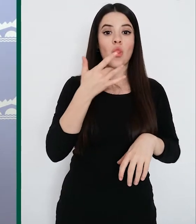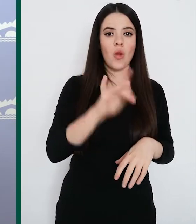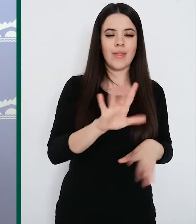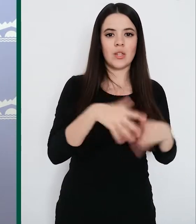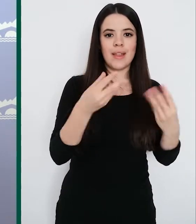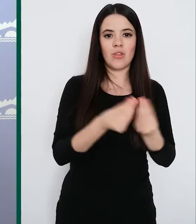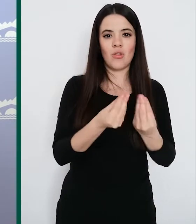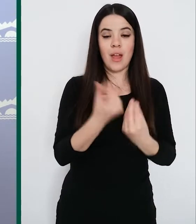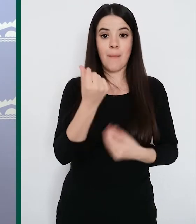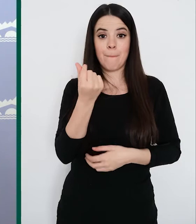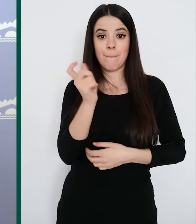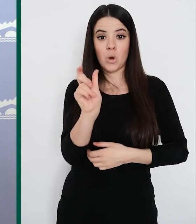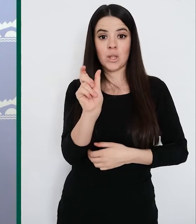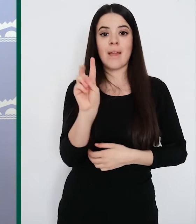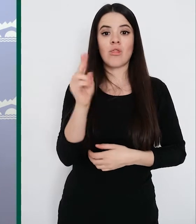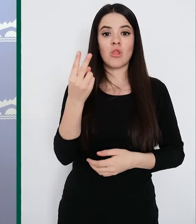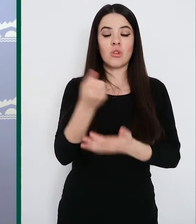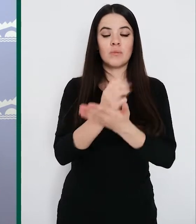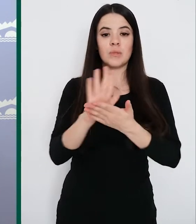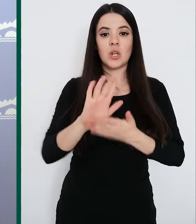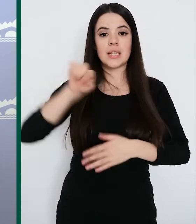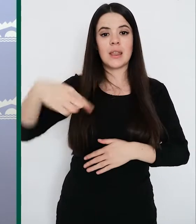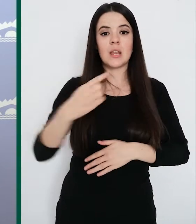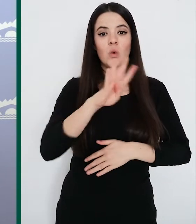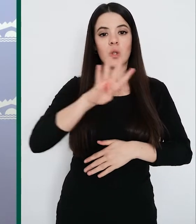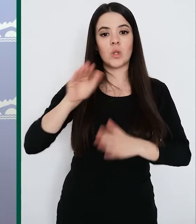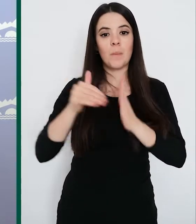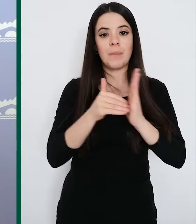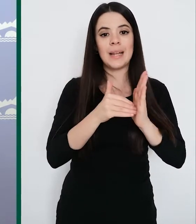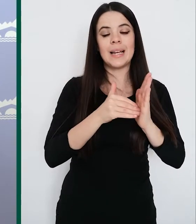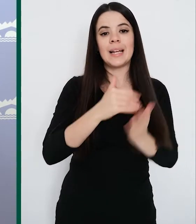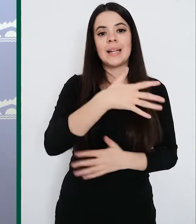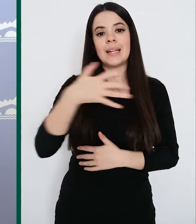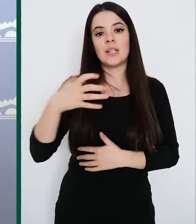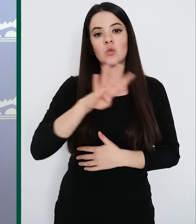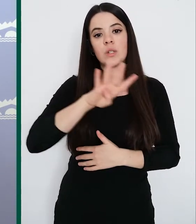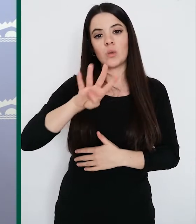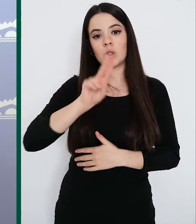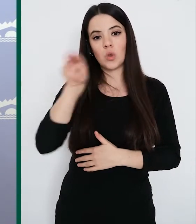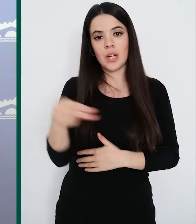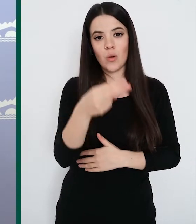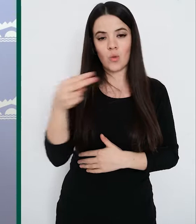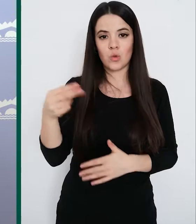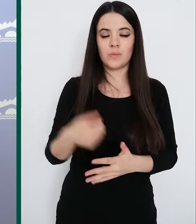importe de 2.144.544 euros. Ya saben